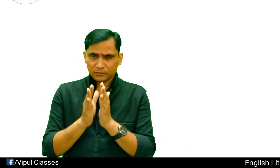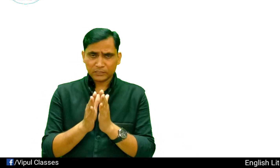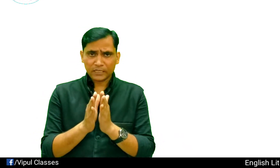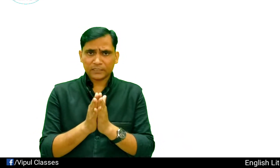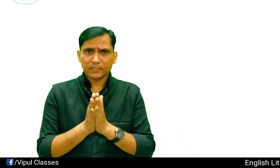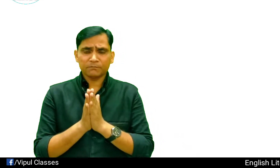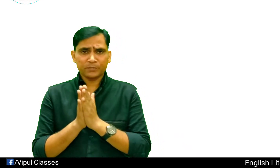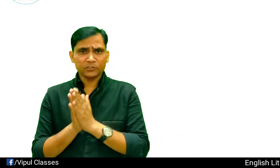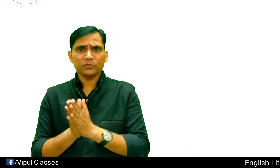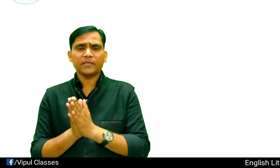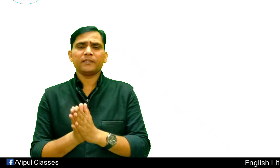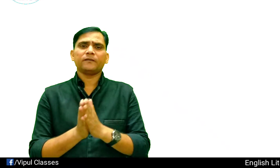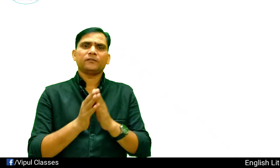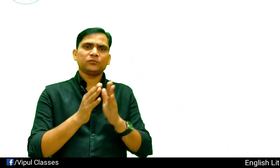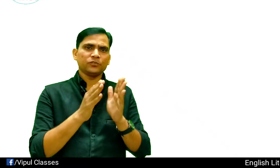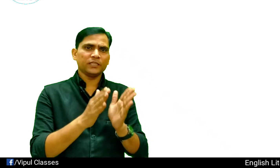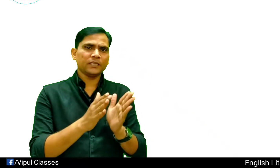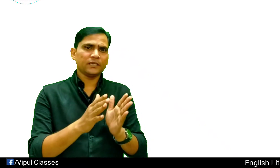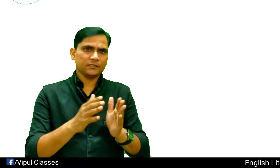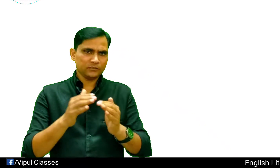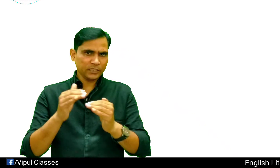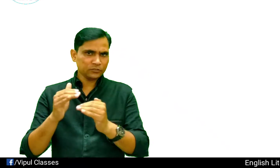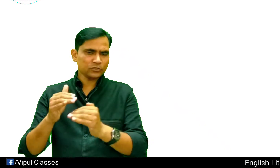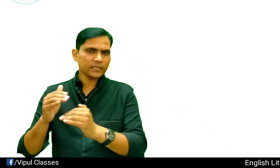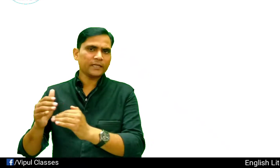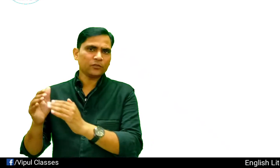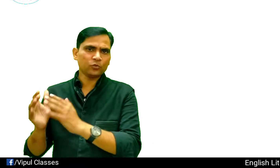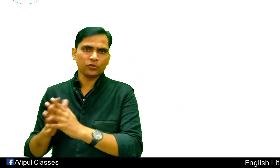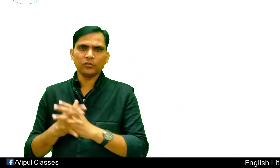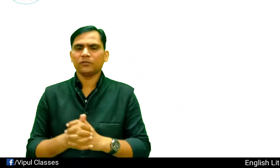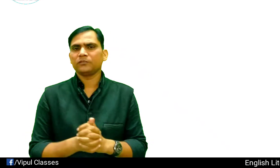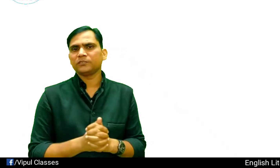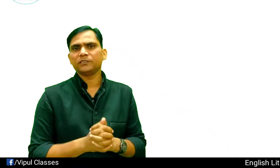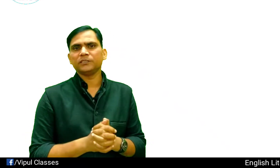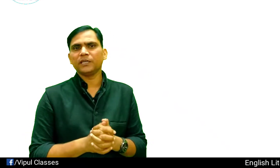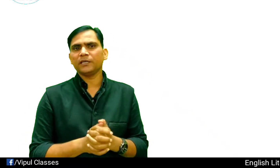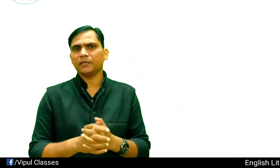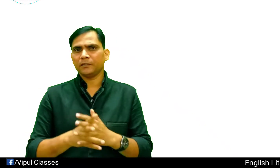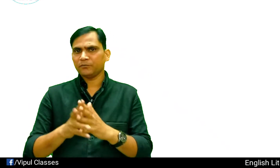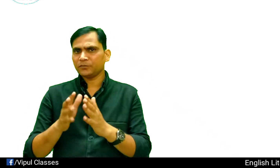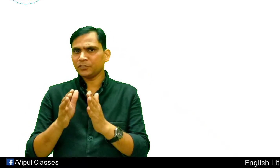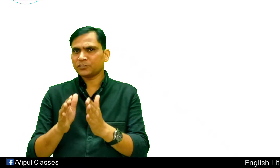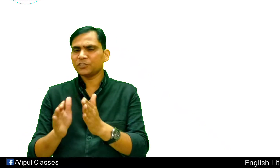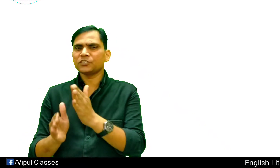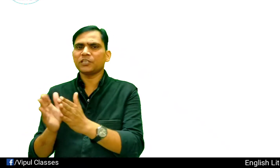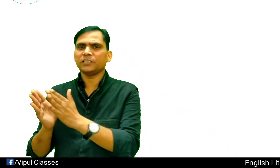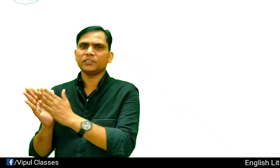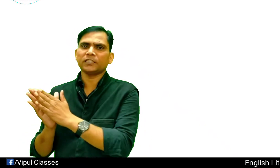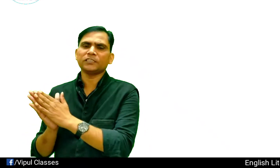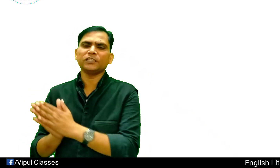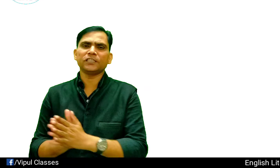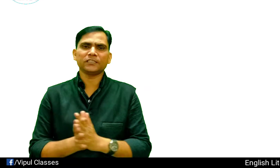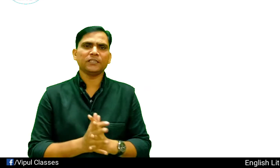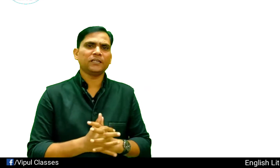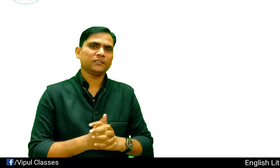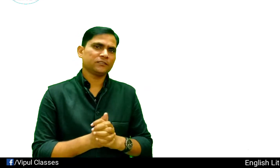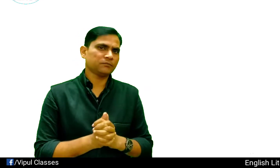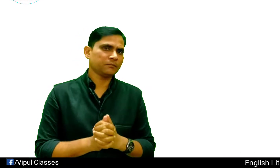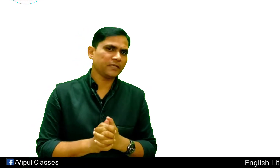यहां तक हम पढ़ चुके हैं तो देखे यह जो जगह है कुर्व यह किस चीज के लिए ज्यादा जानी जाती है सबसे